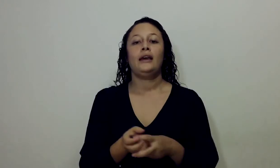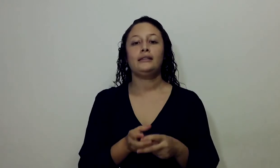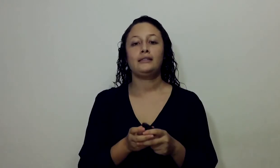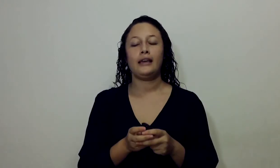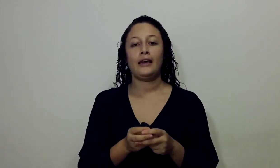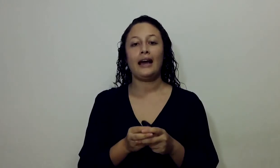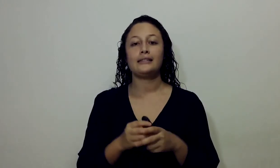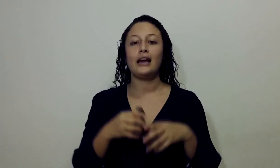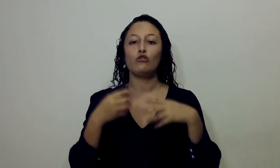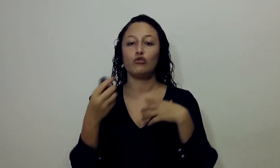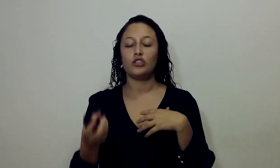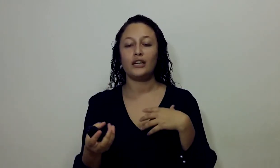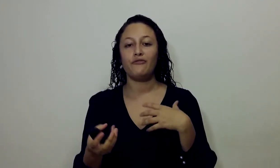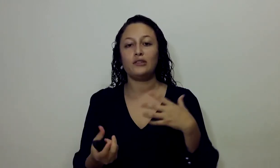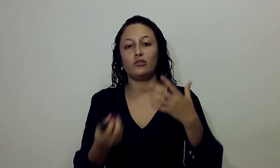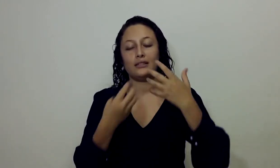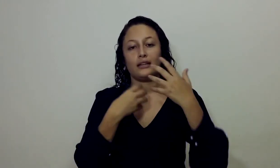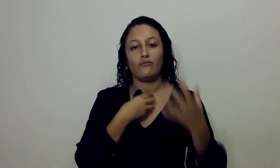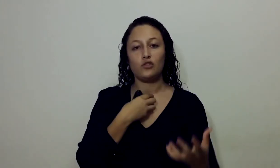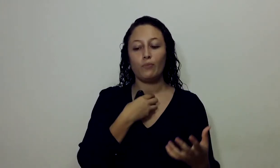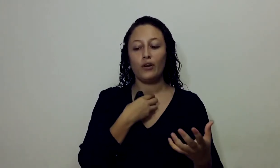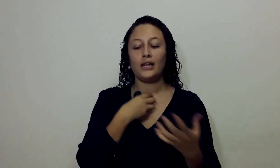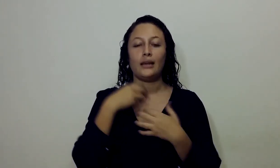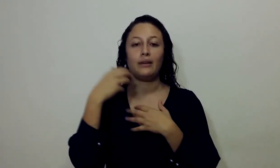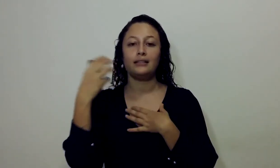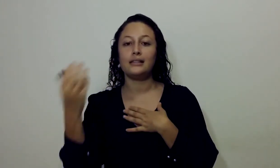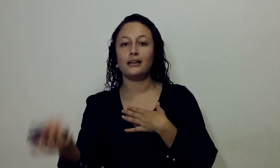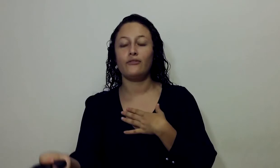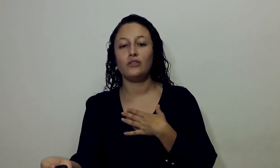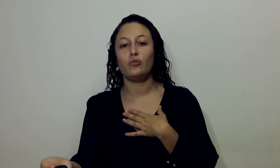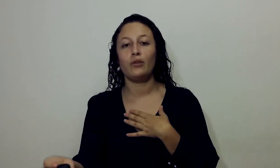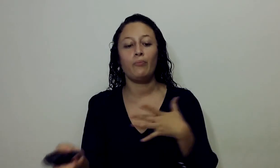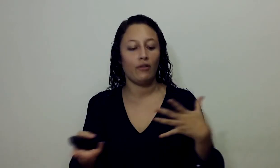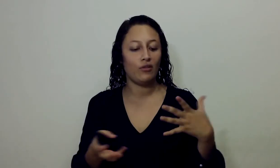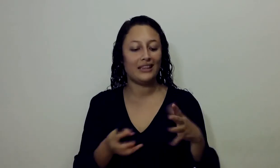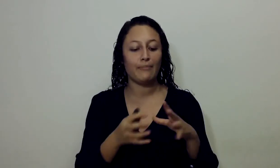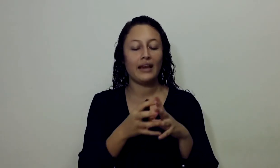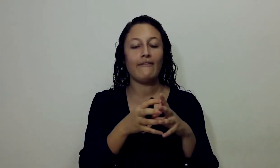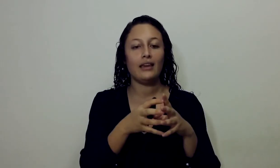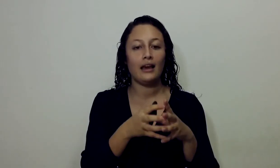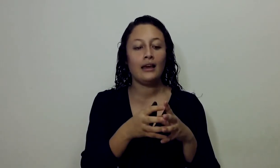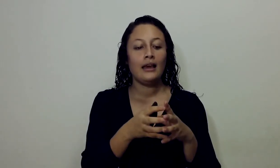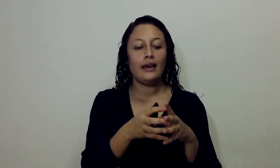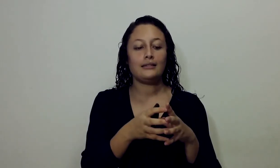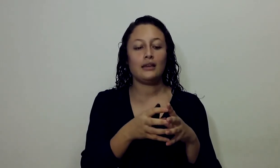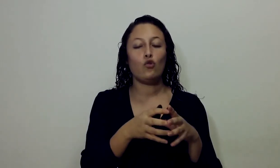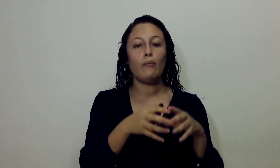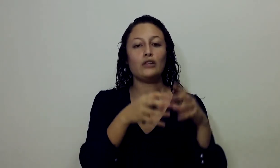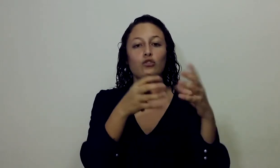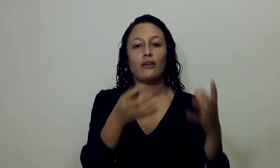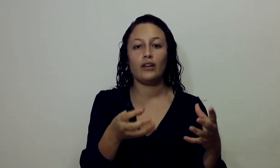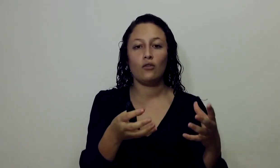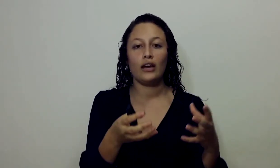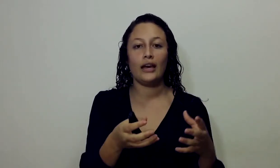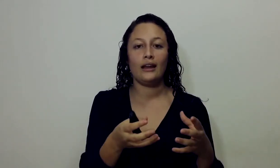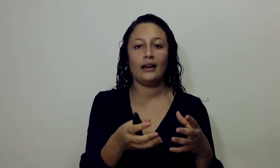Este Hacía los dos Sacrificios El sacrificio Por él También Hacía el sacrificio Por el pueblo Y también Había Este Un